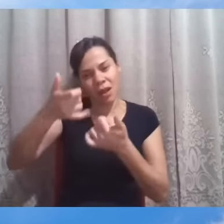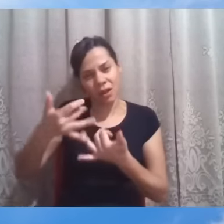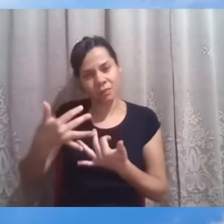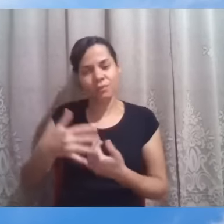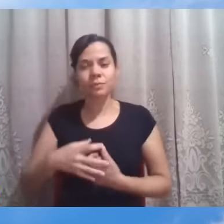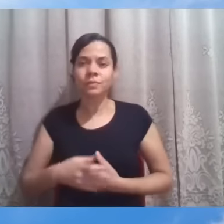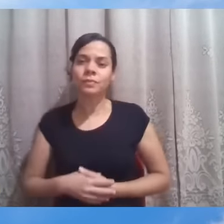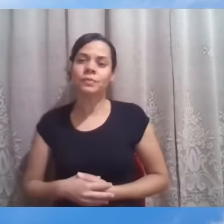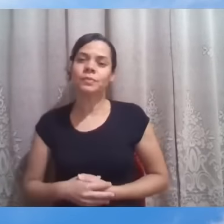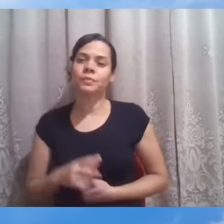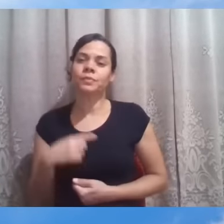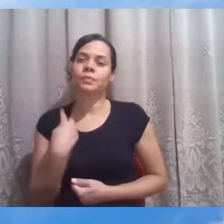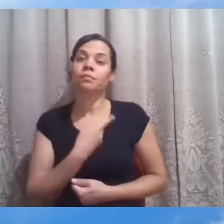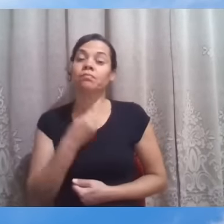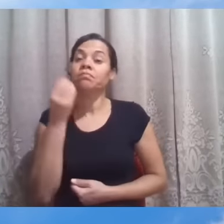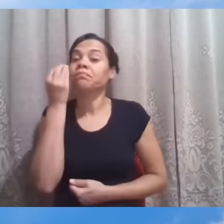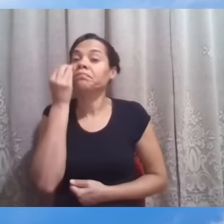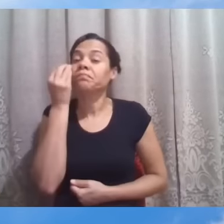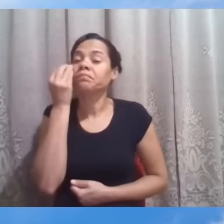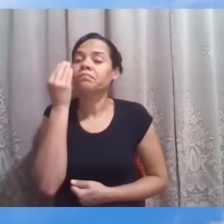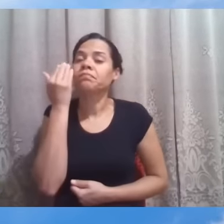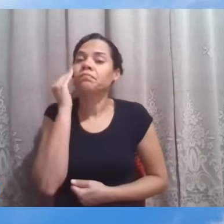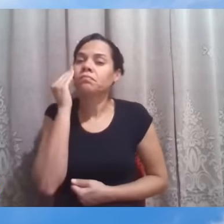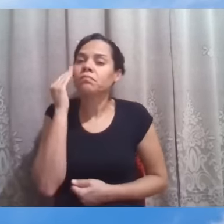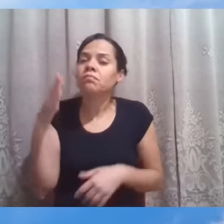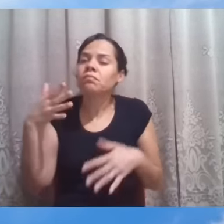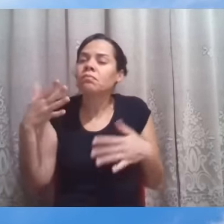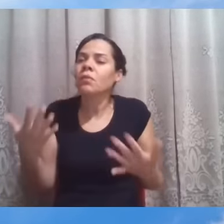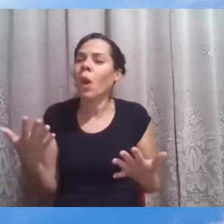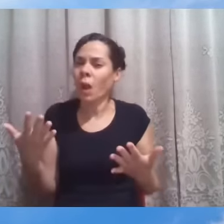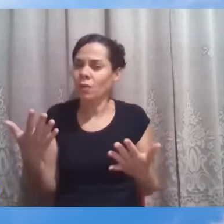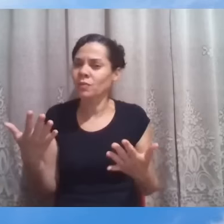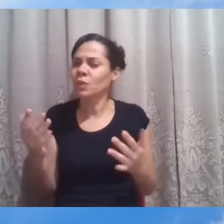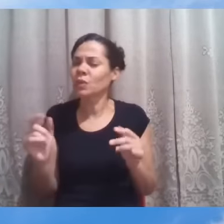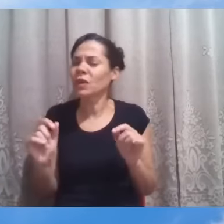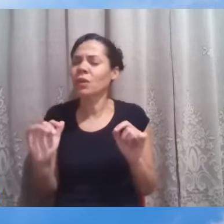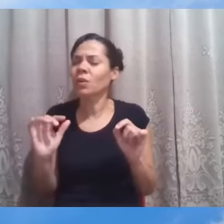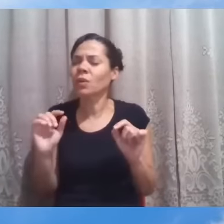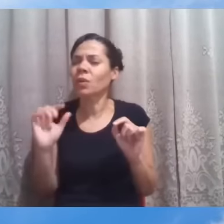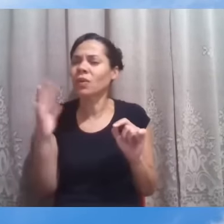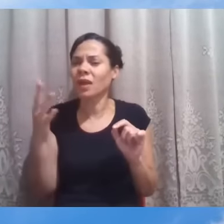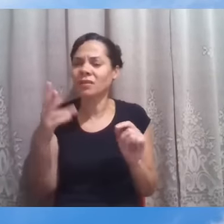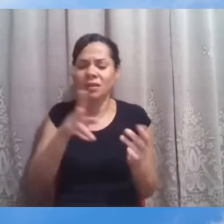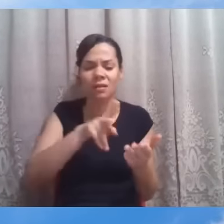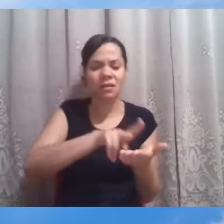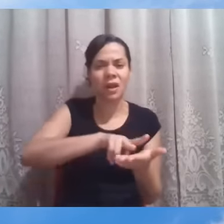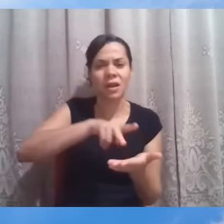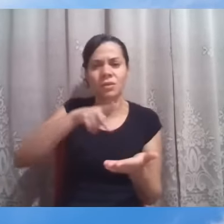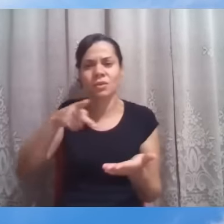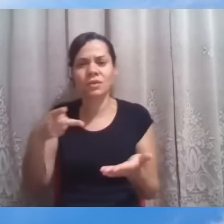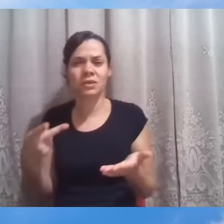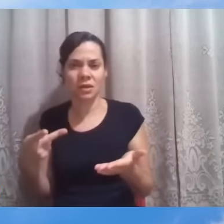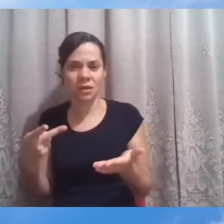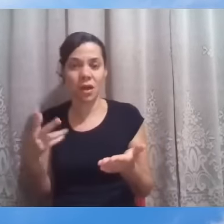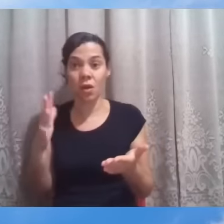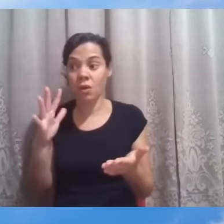A gente vai tentar entender qual é a dinâmica que se opera e traduzir esses acontecimentos ou experiências vividas